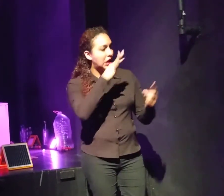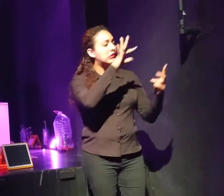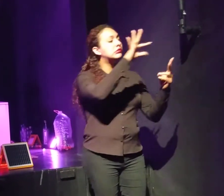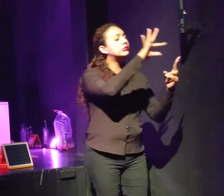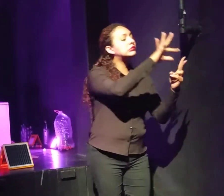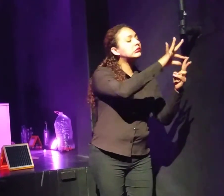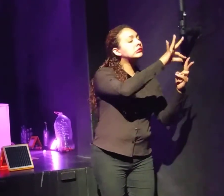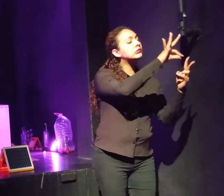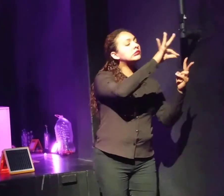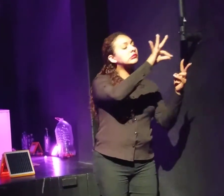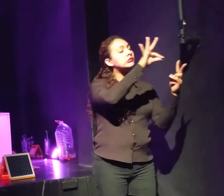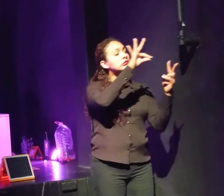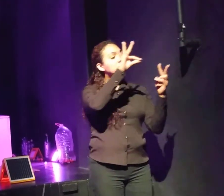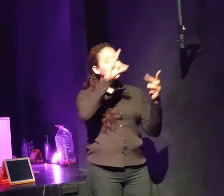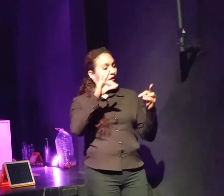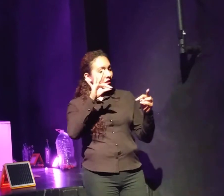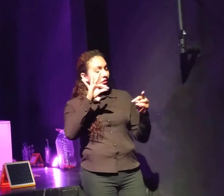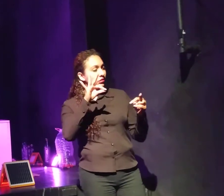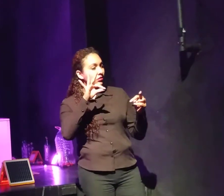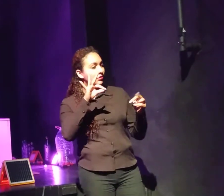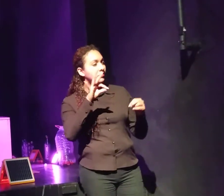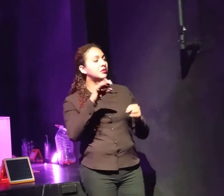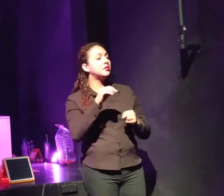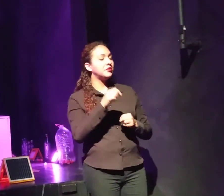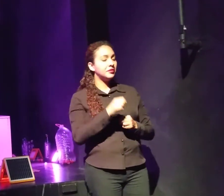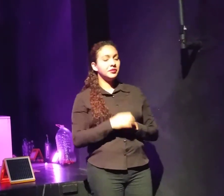El miserio hará lo propio. Gracias, Johnny.